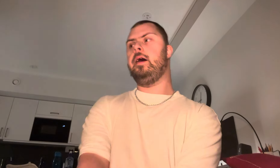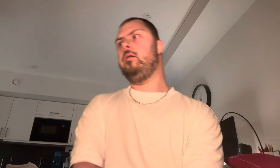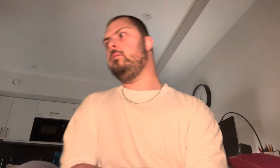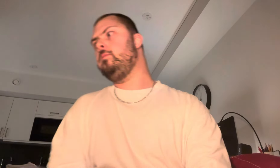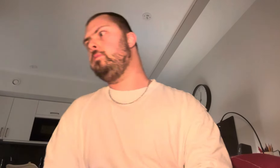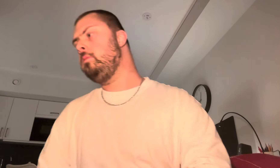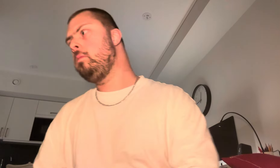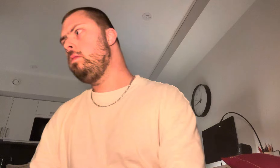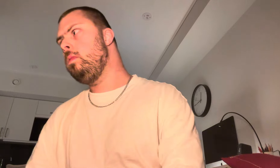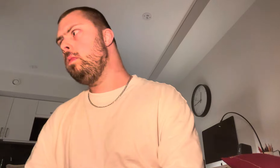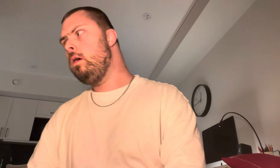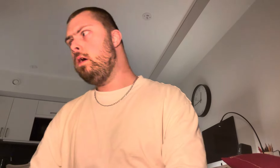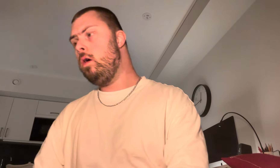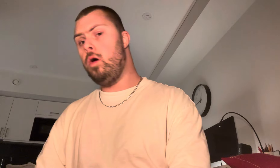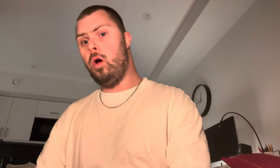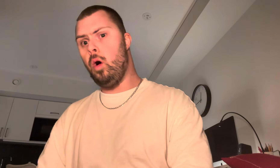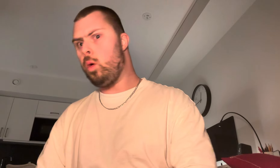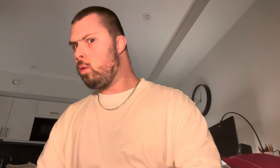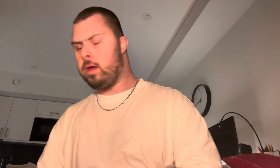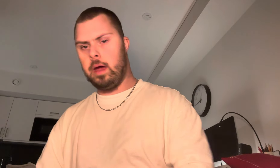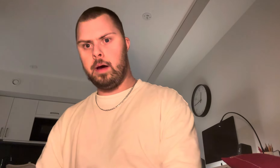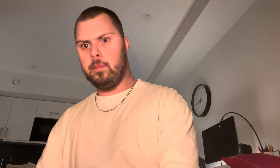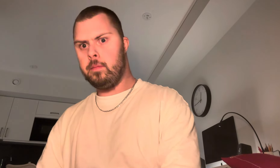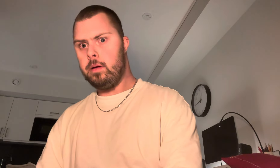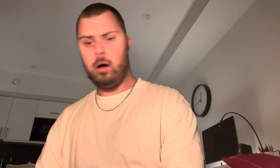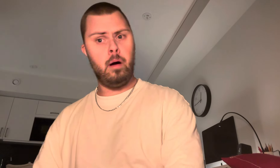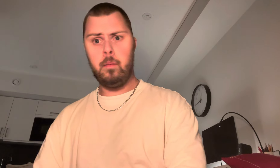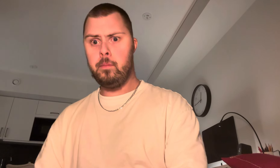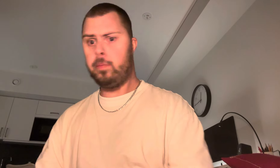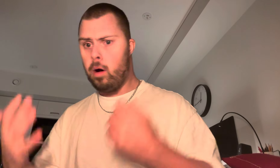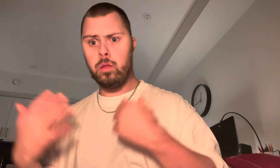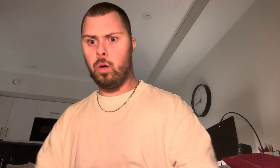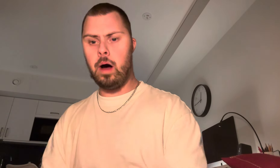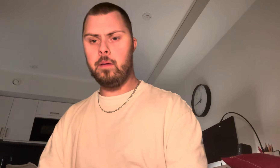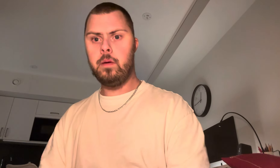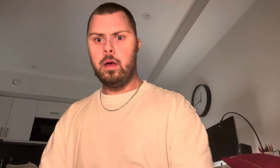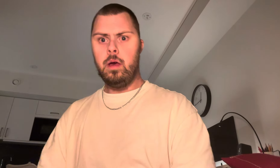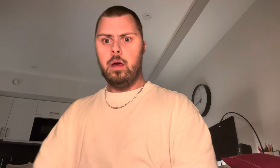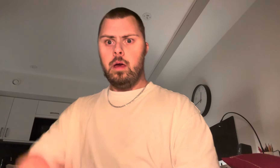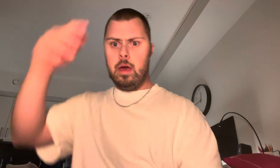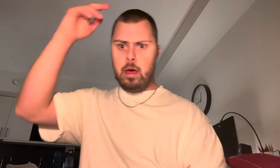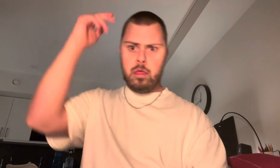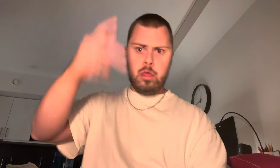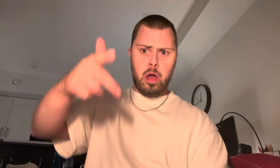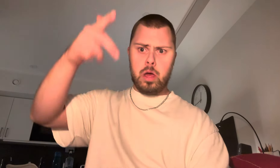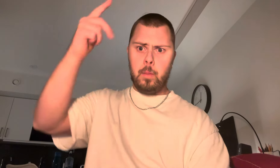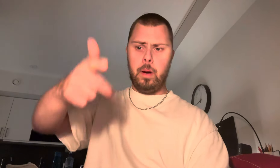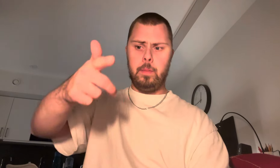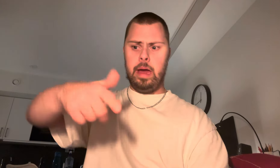Läcker jag skriva om Och ja, bra så. Sök på mig.